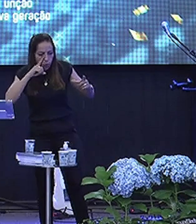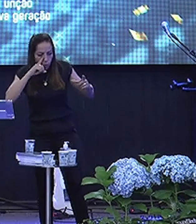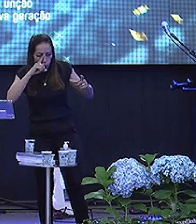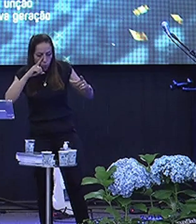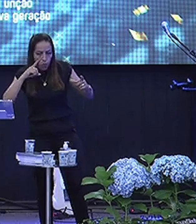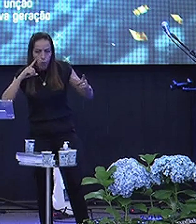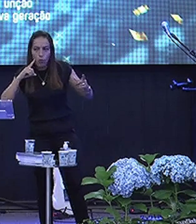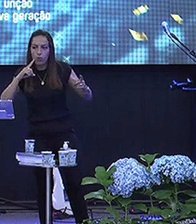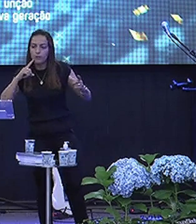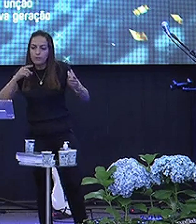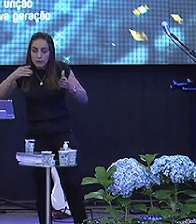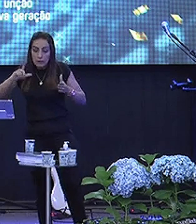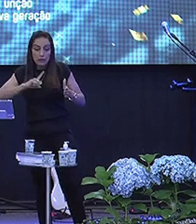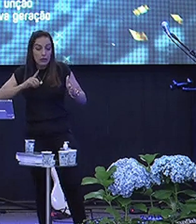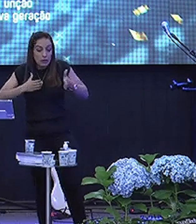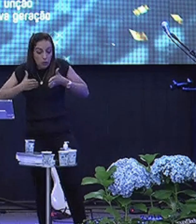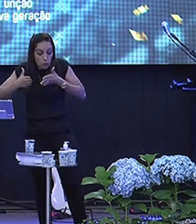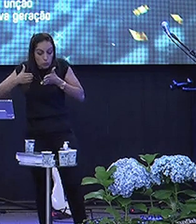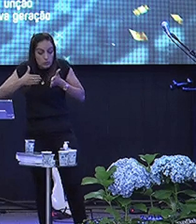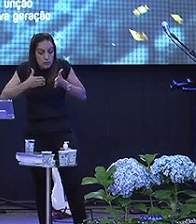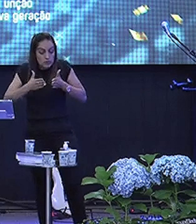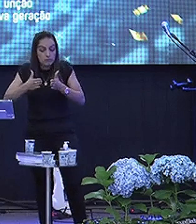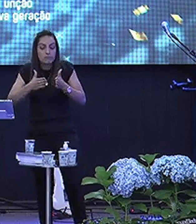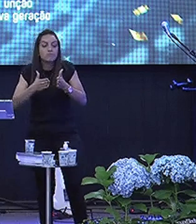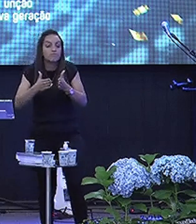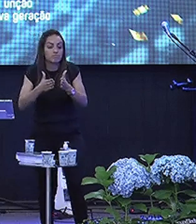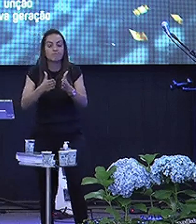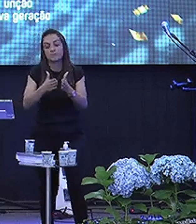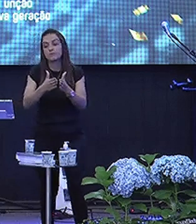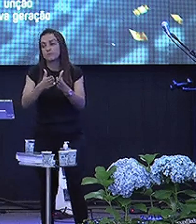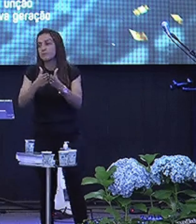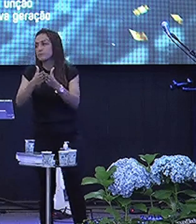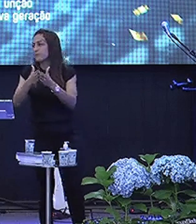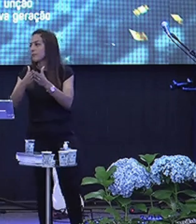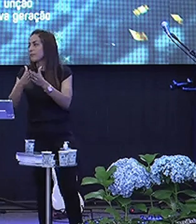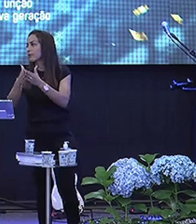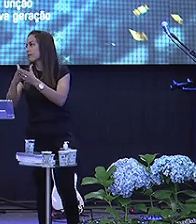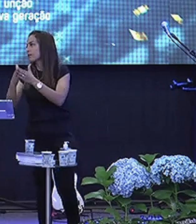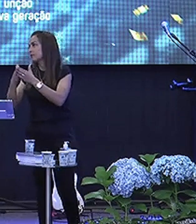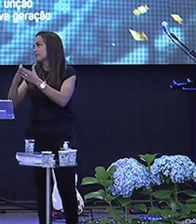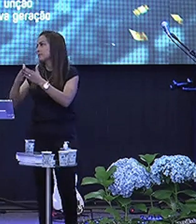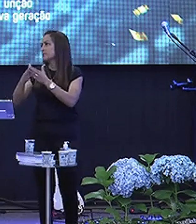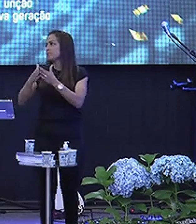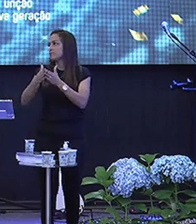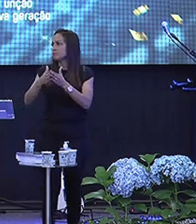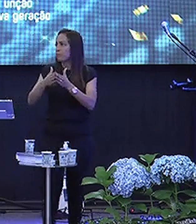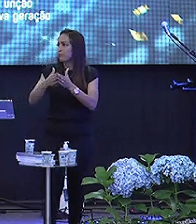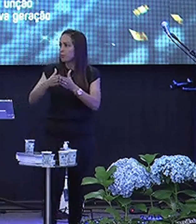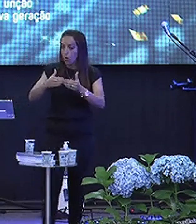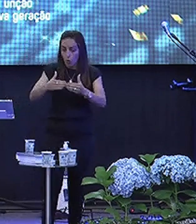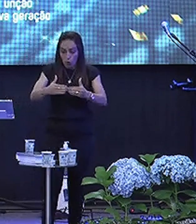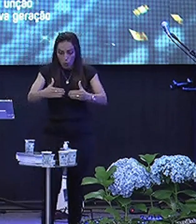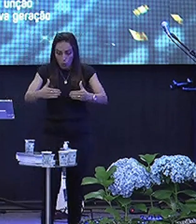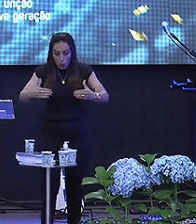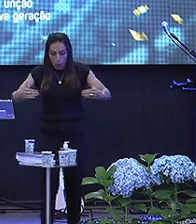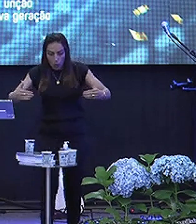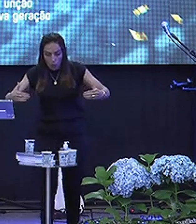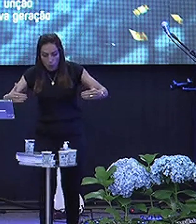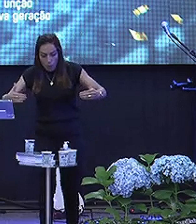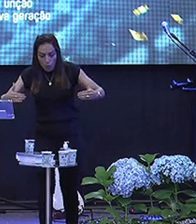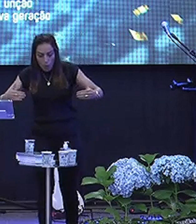E aí tem um caminho Um caminho E um abismo Lá embaixo